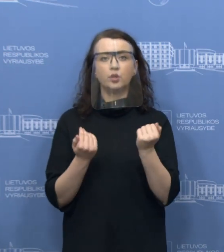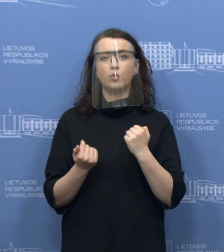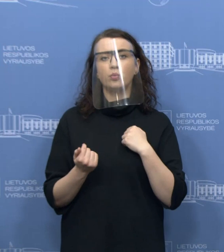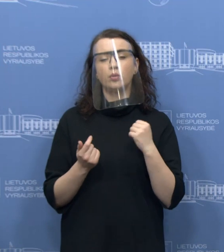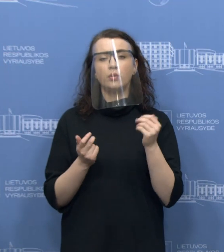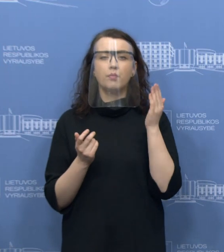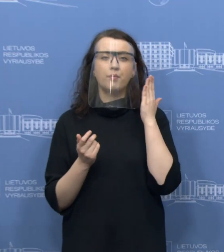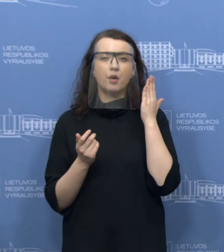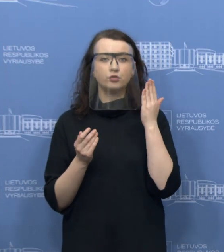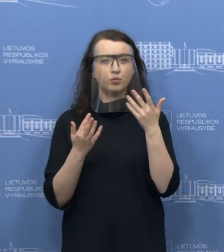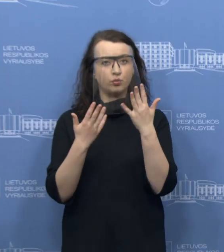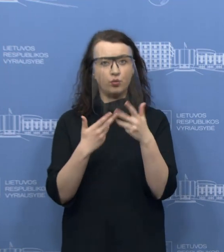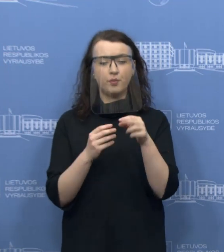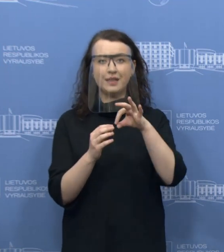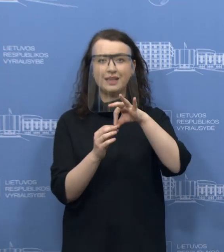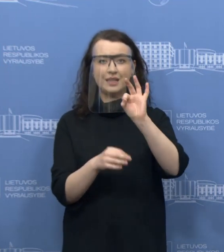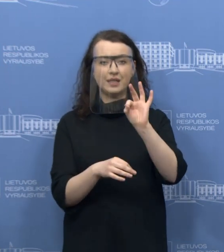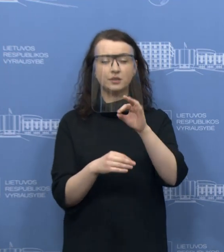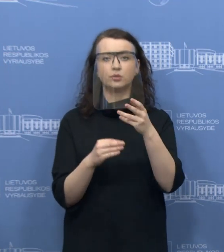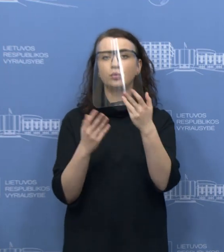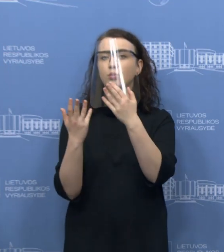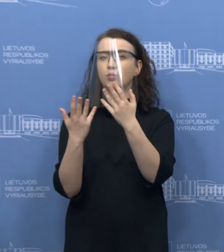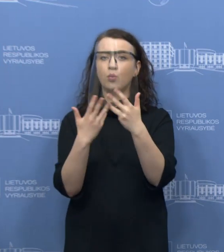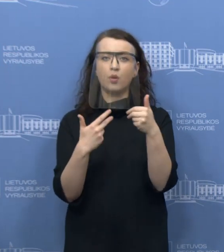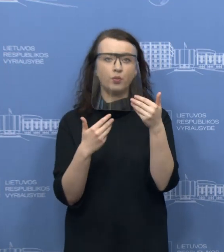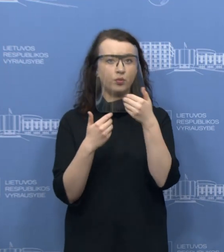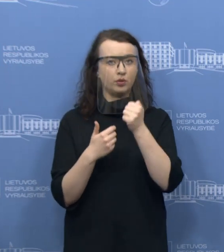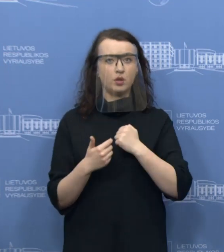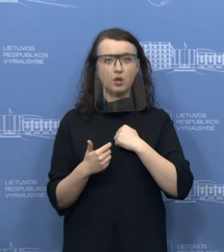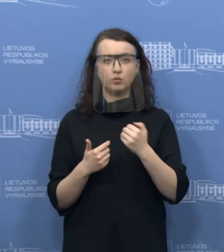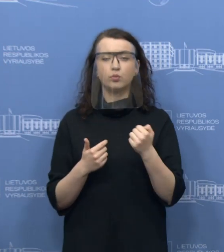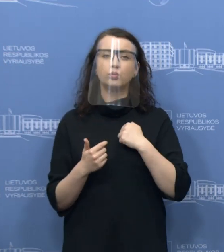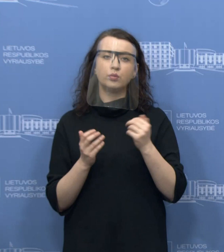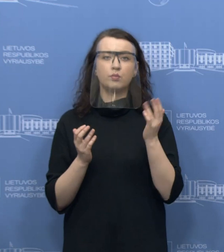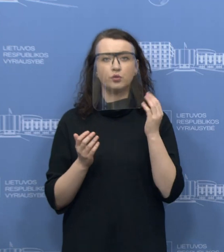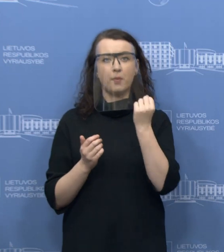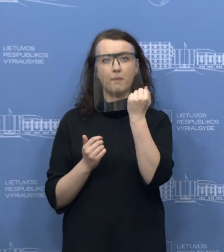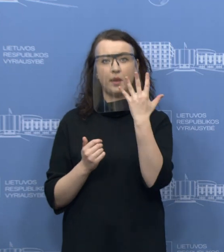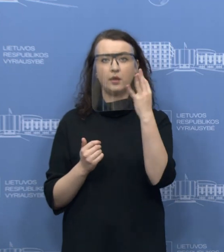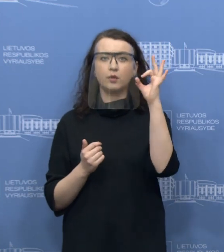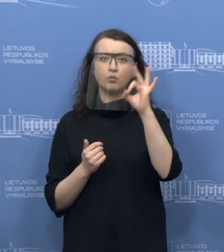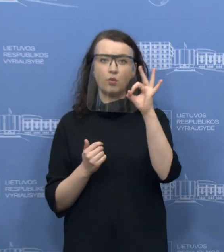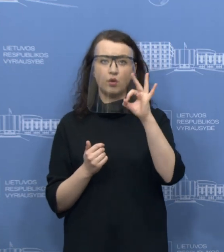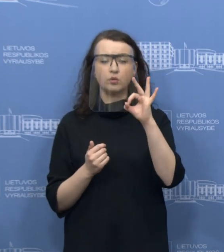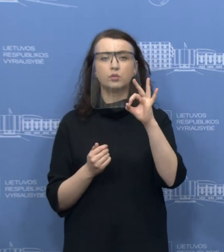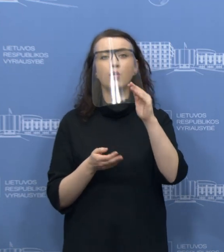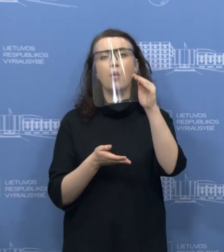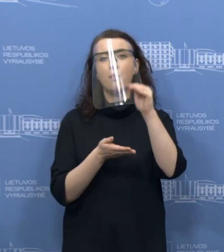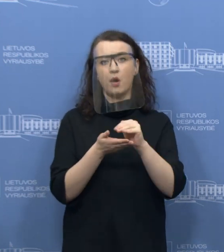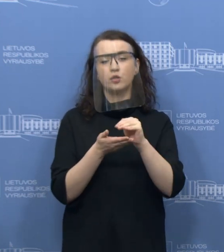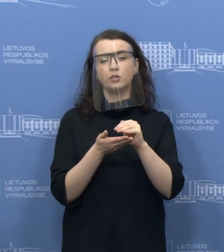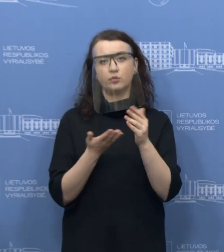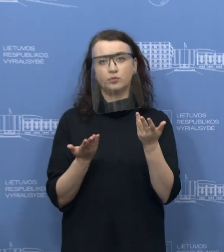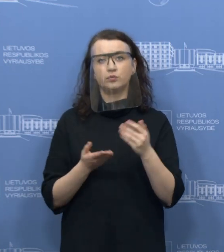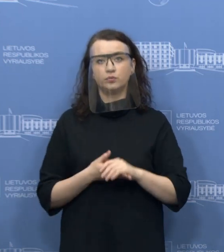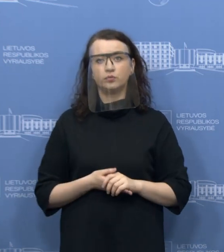preliminarius duomenys, nėra dar viena VP forma sudaryta, bet turime apie 15 procentų mažesnį paimų surinkimo planą, negu